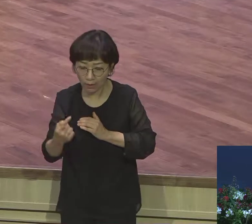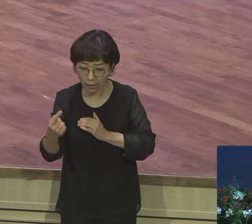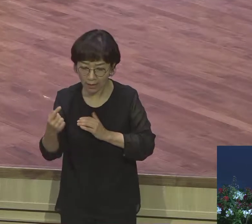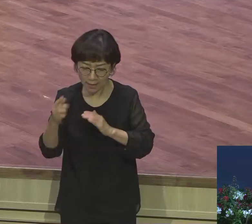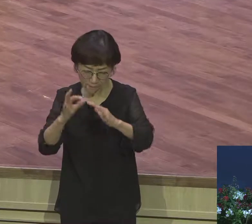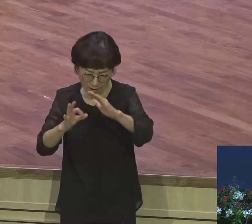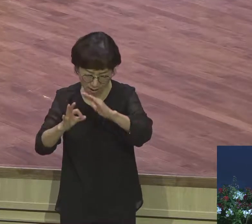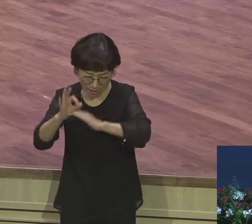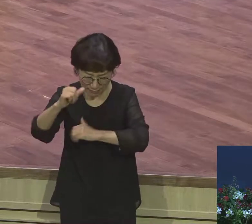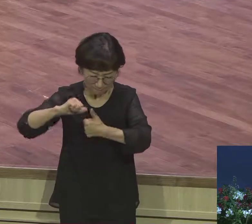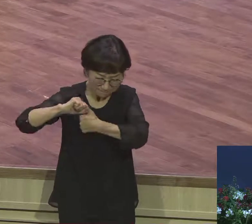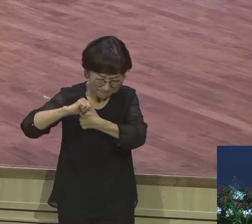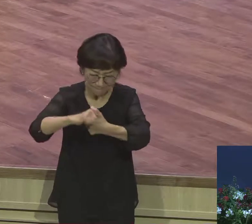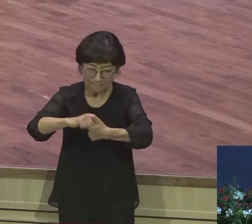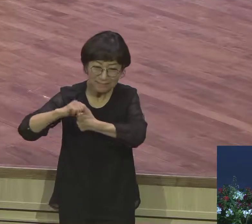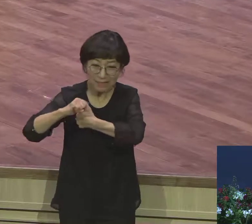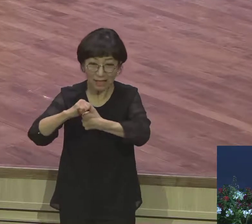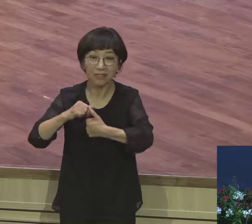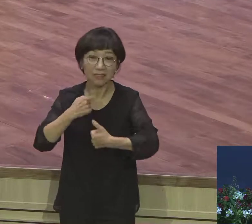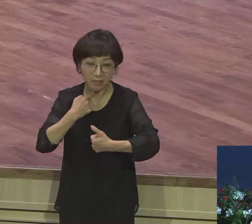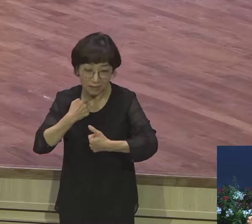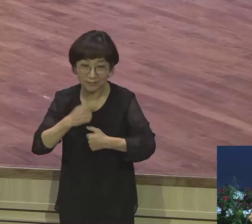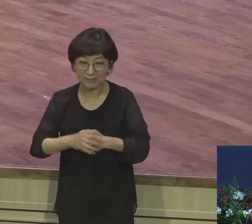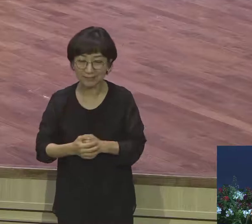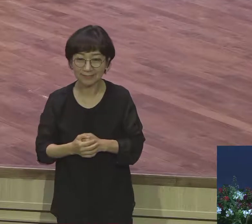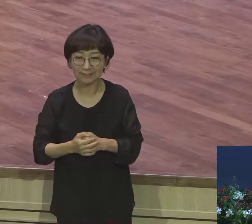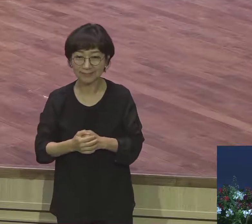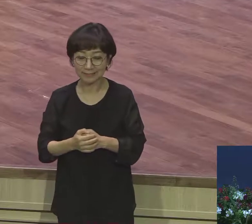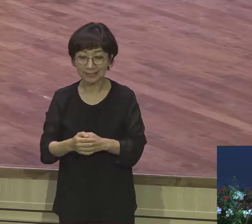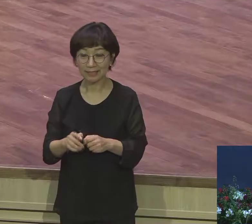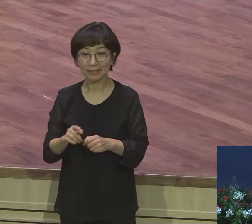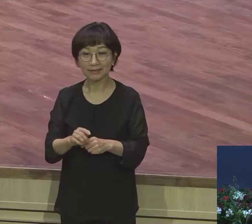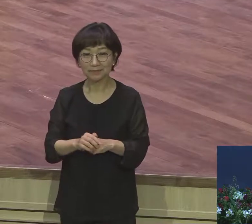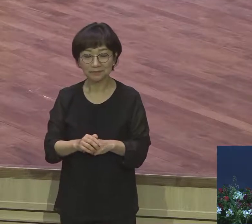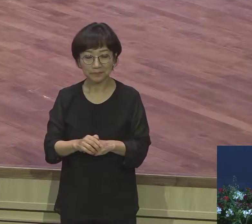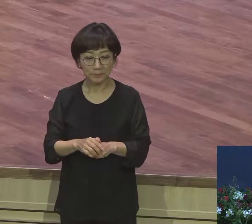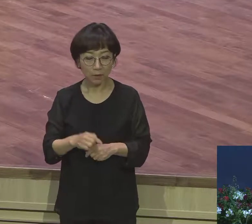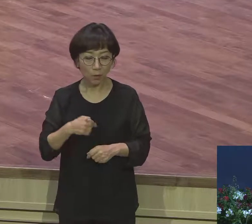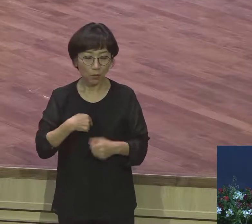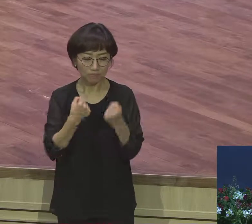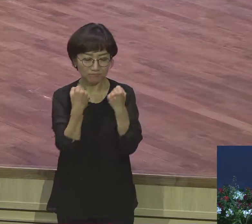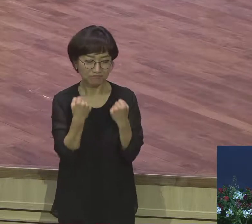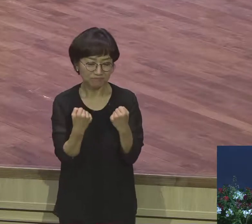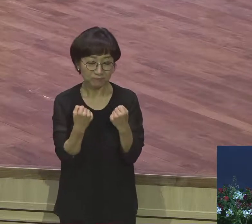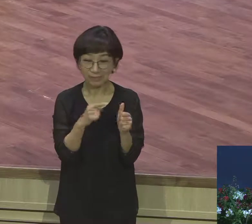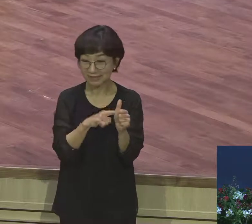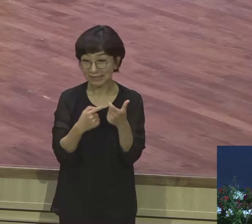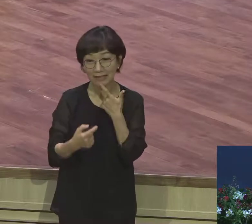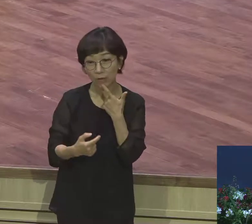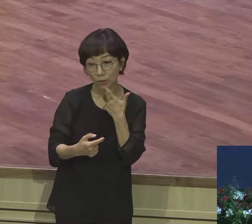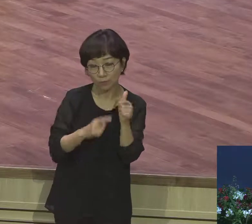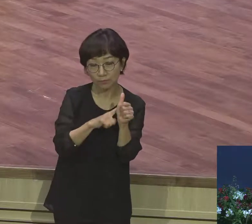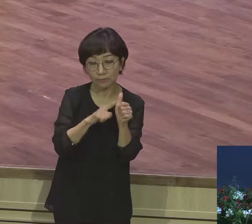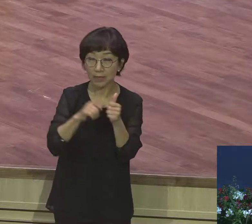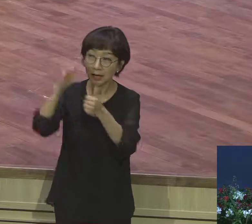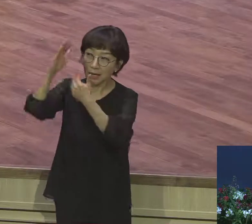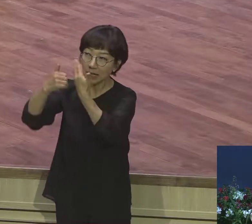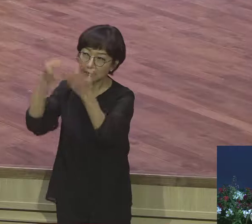홀로 남아있던 야곱에게 신이 찾아오신 겁니다 홀로 남아있는 홀로 남아있는 하나님